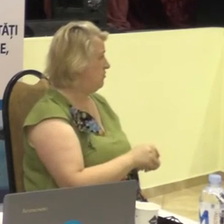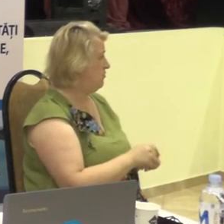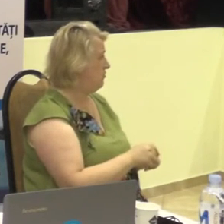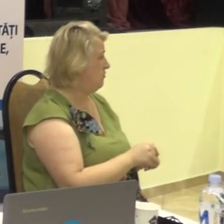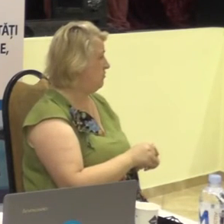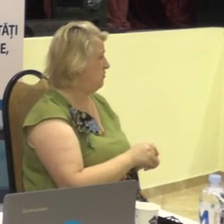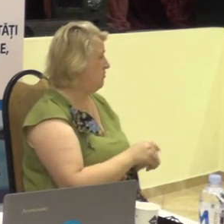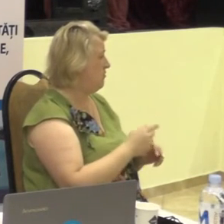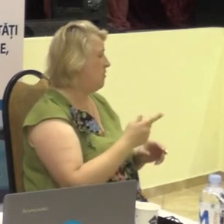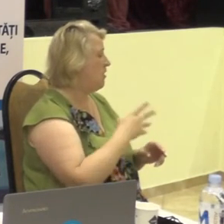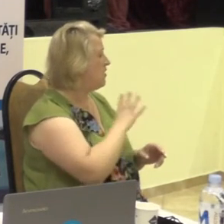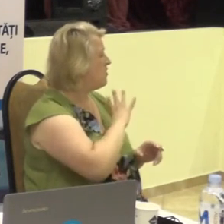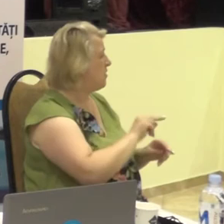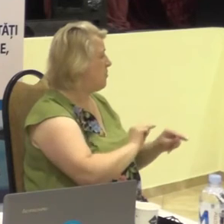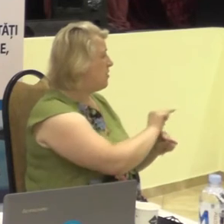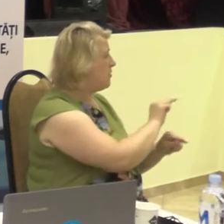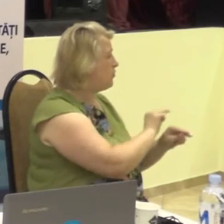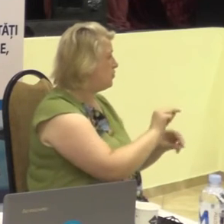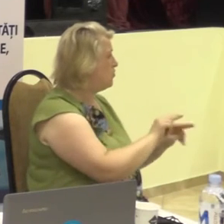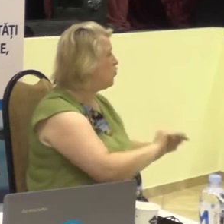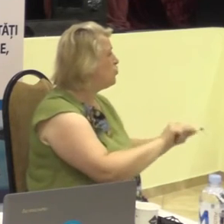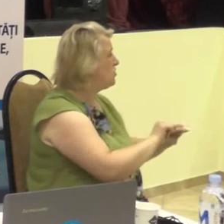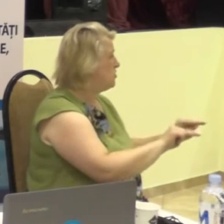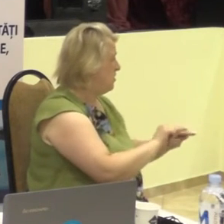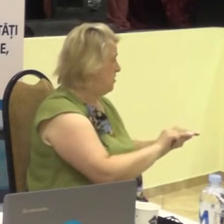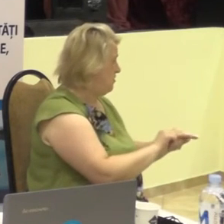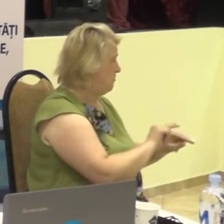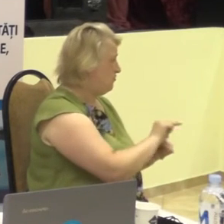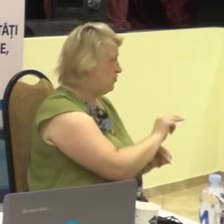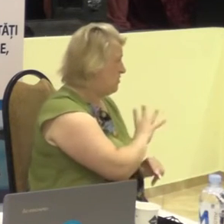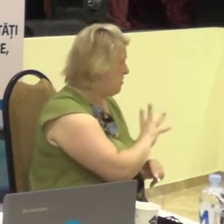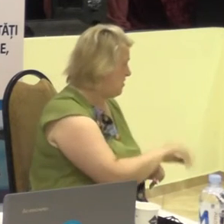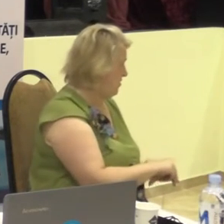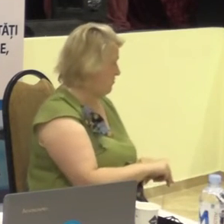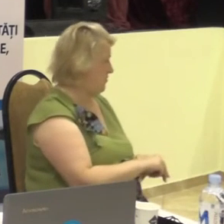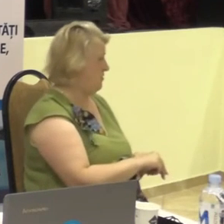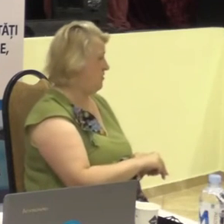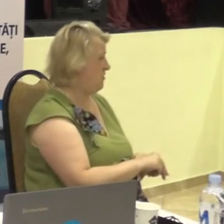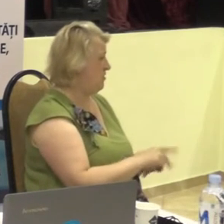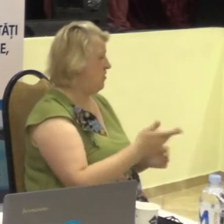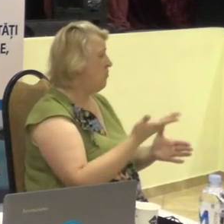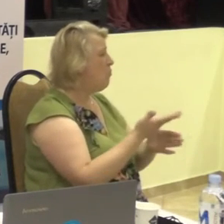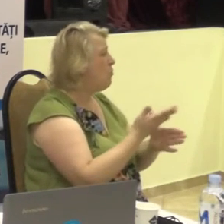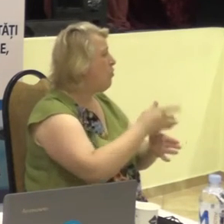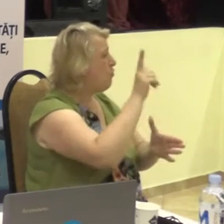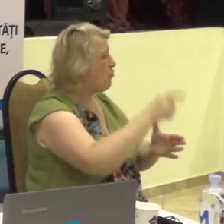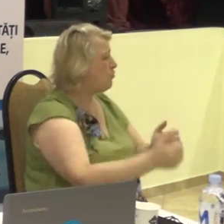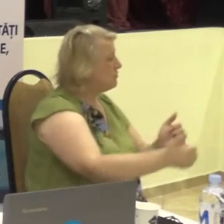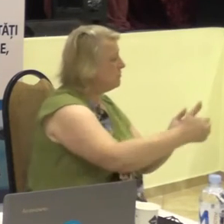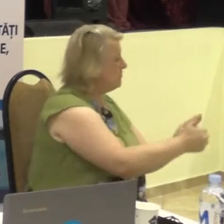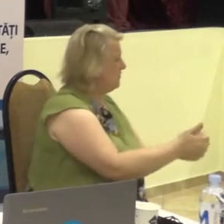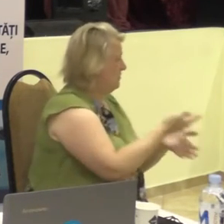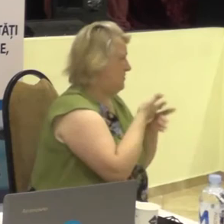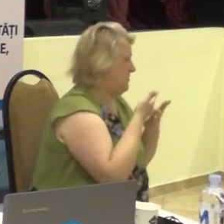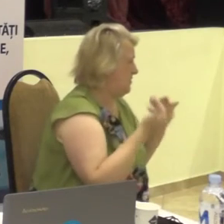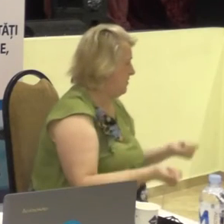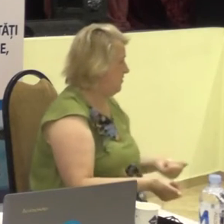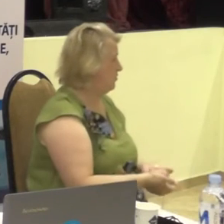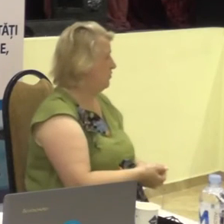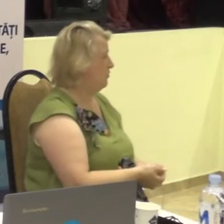pregăti cadrul pedagogic, fără a pregăti asistenții necesari,